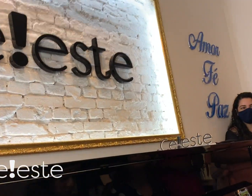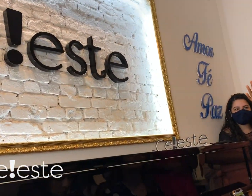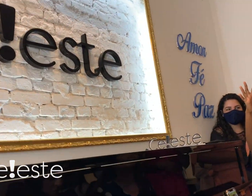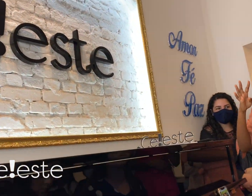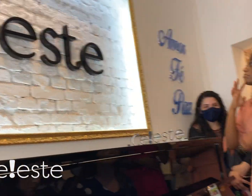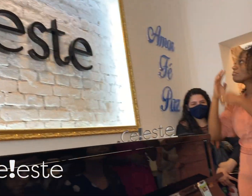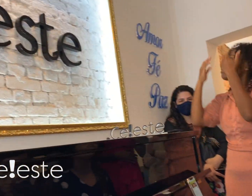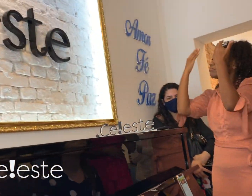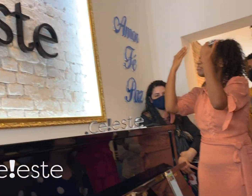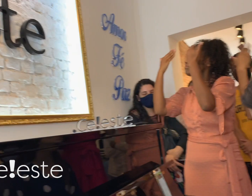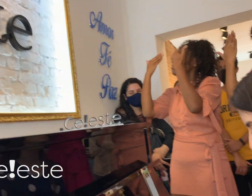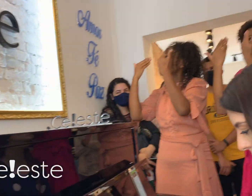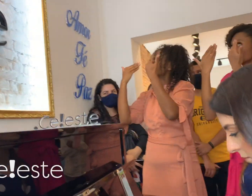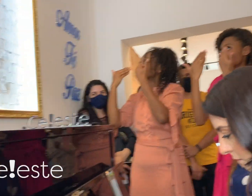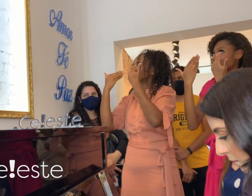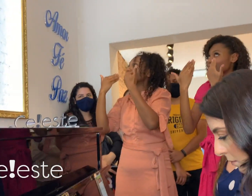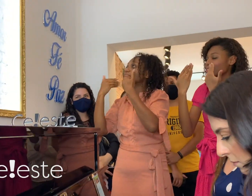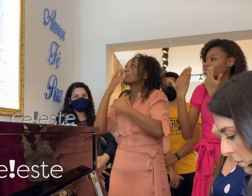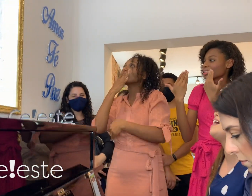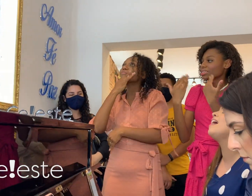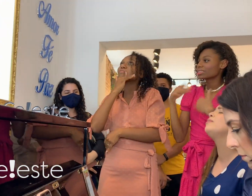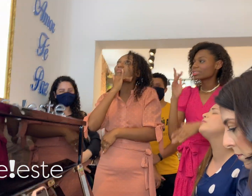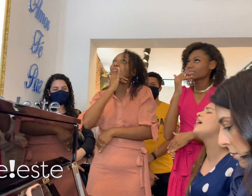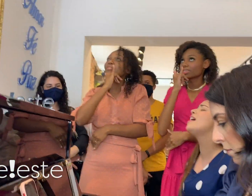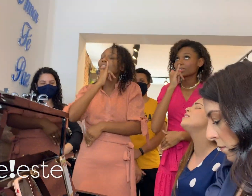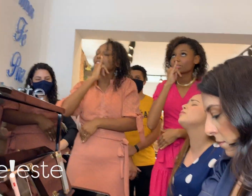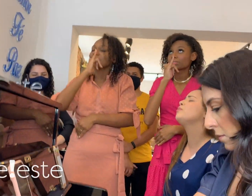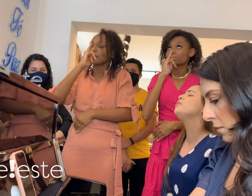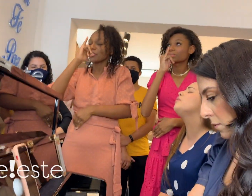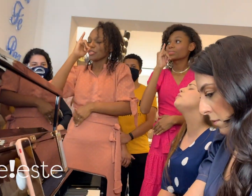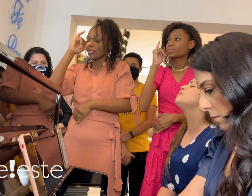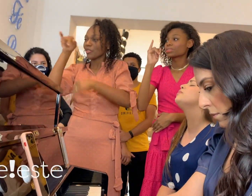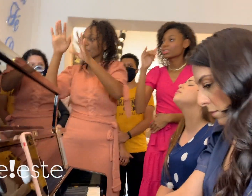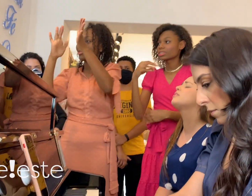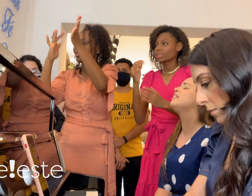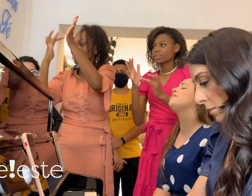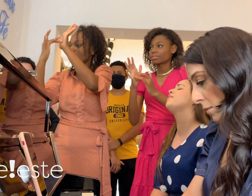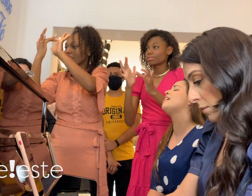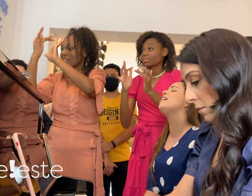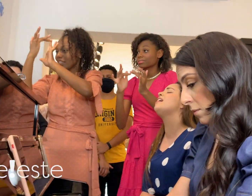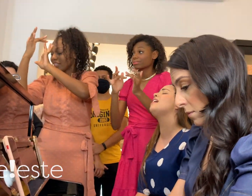mãos do meu Jesus Que me